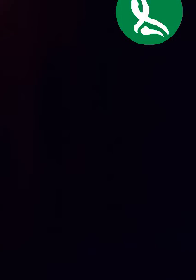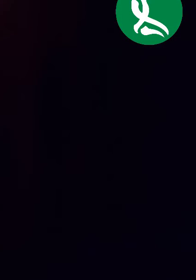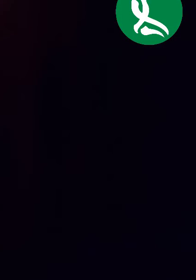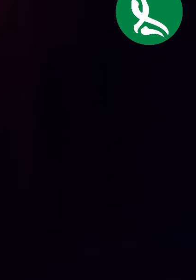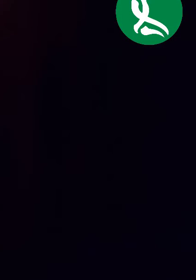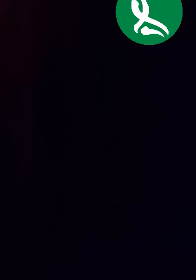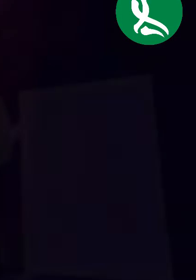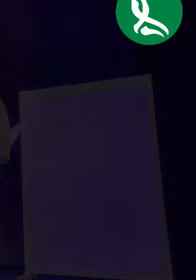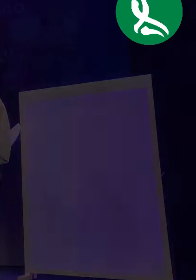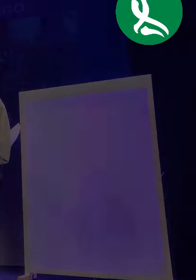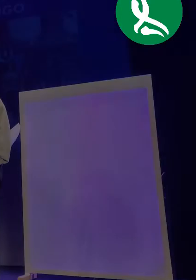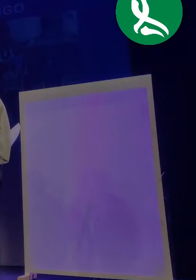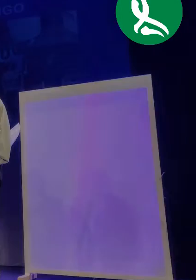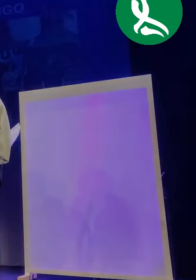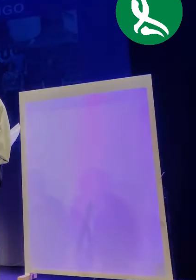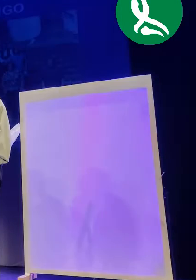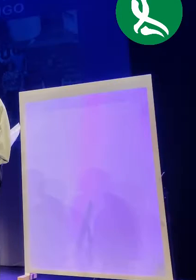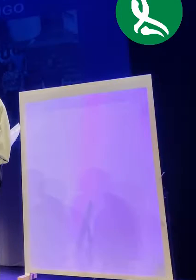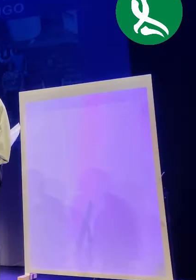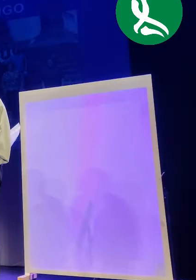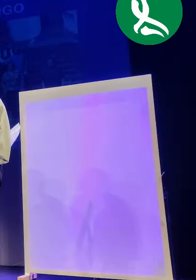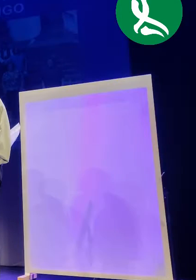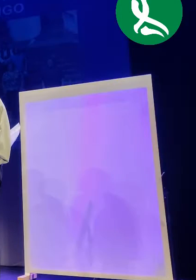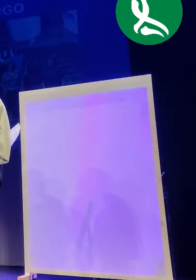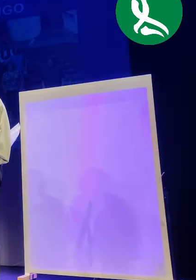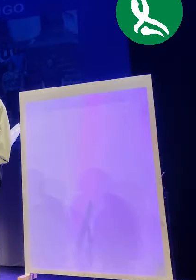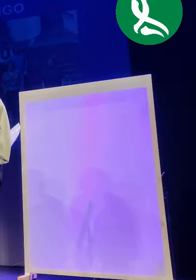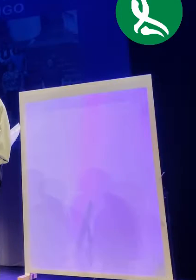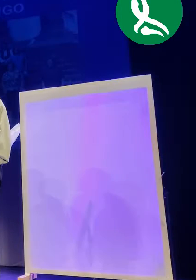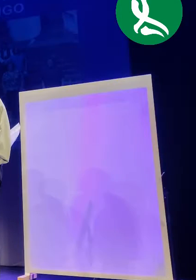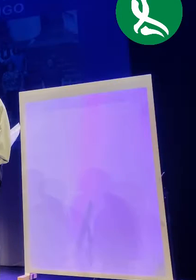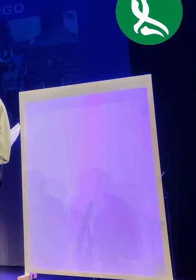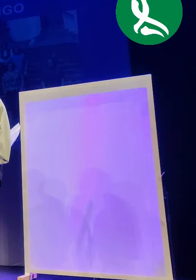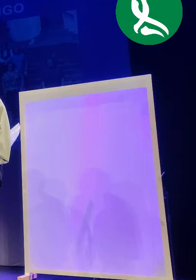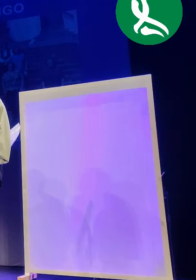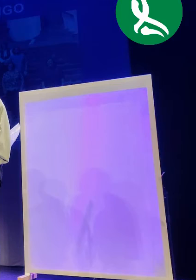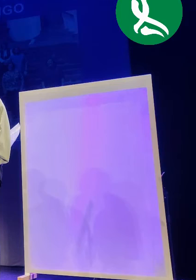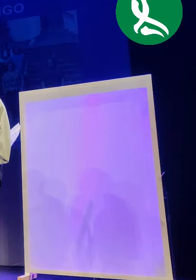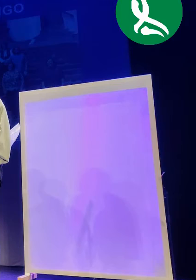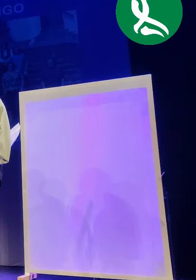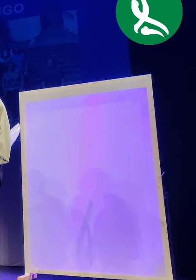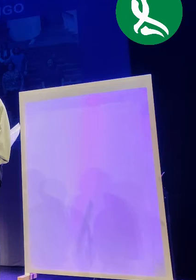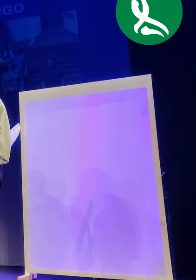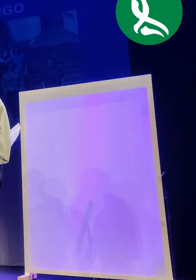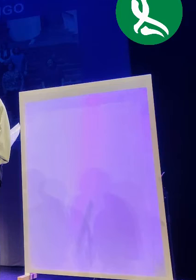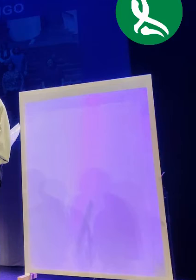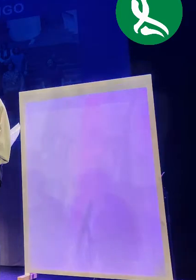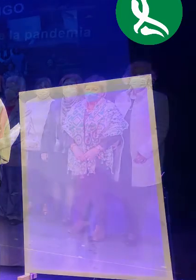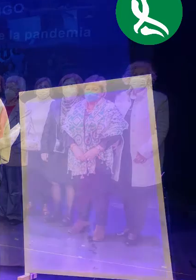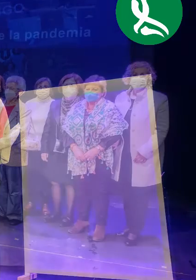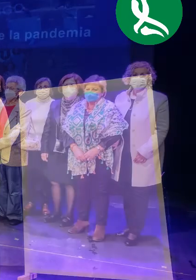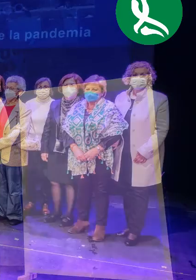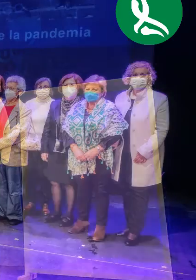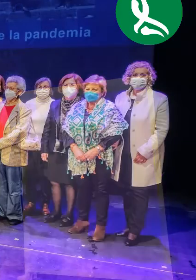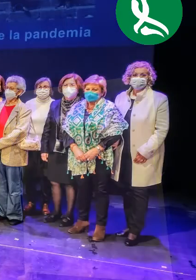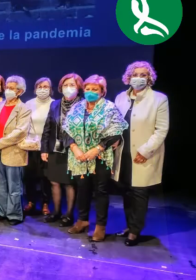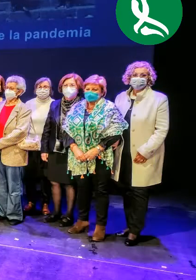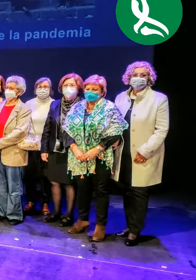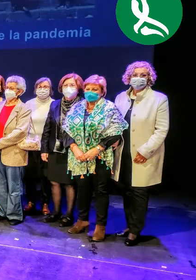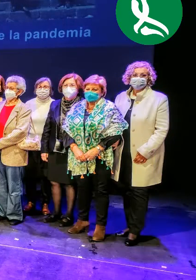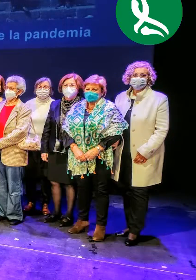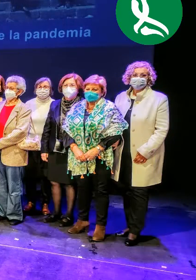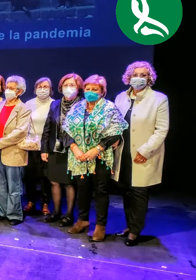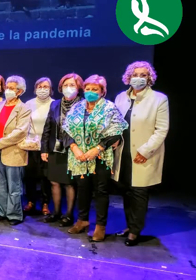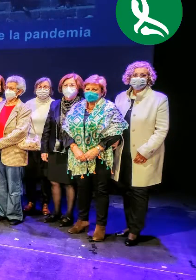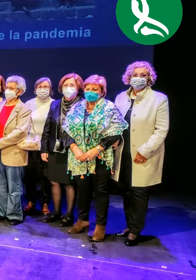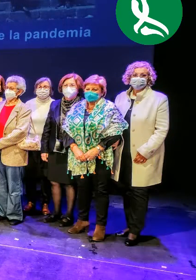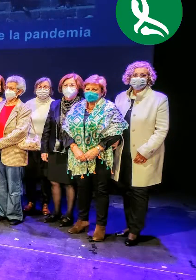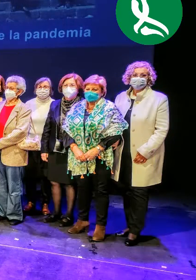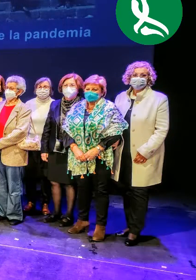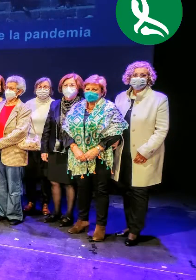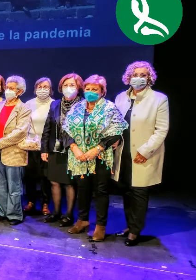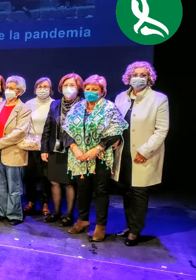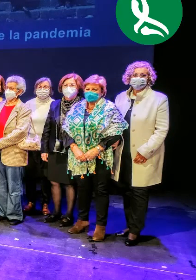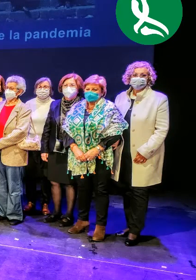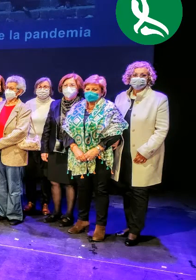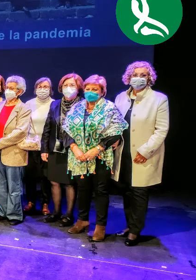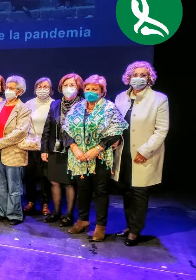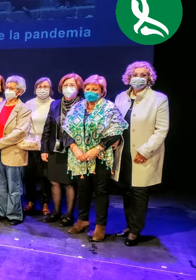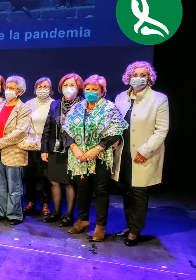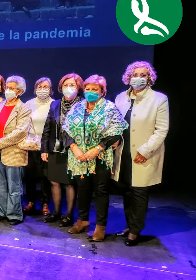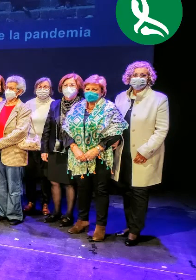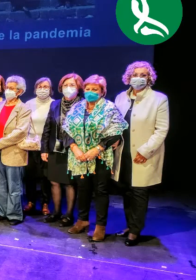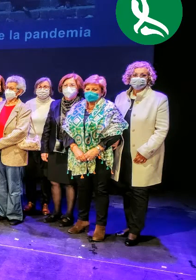premio del voluntario, la voluntaria es que pasa a ser un artista. El voluntario no ha pintado un cuadro, no ha hecho una escultura,